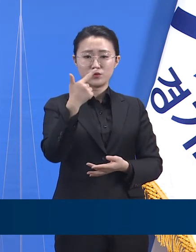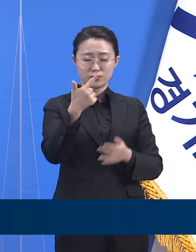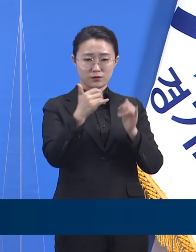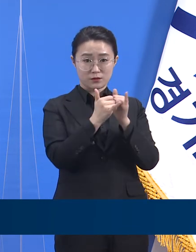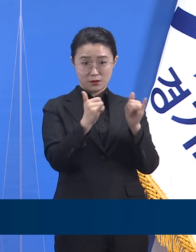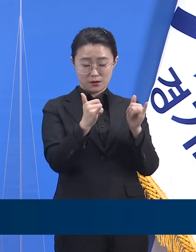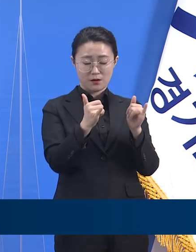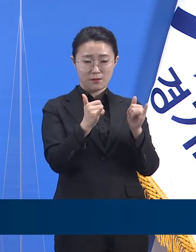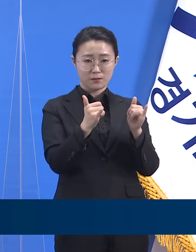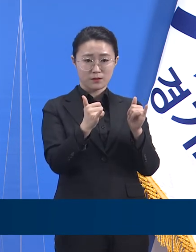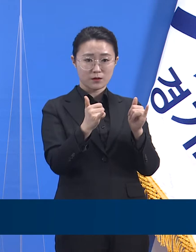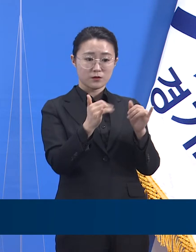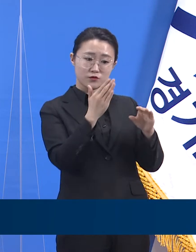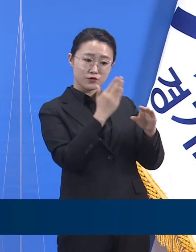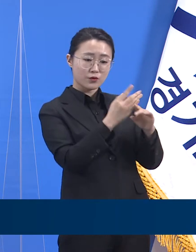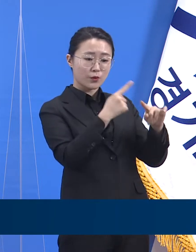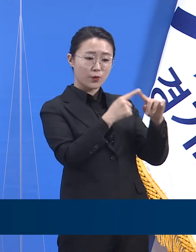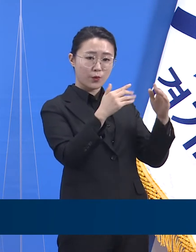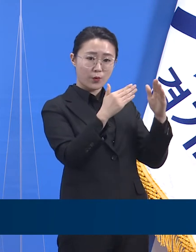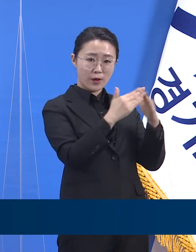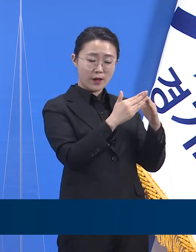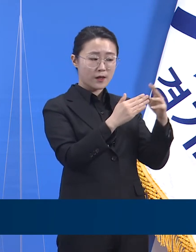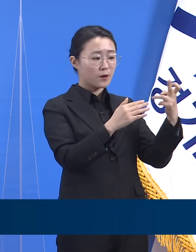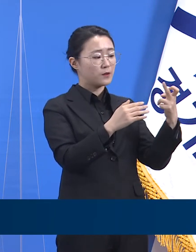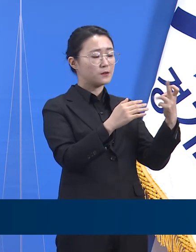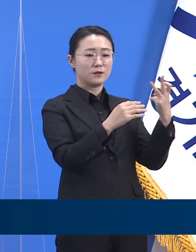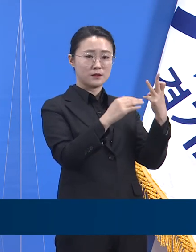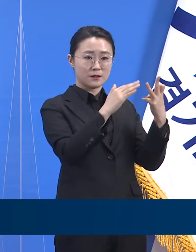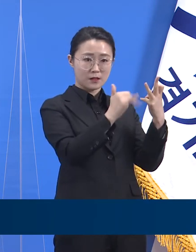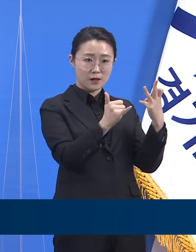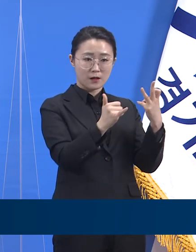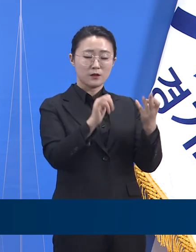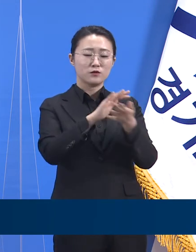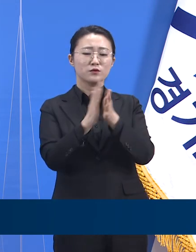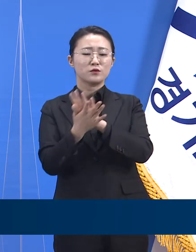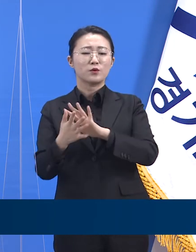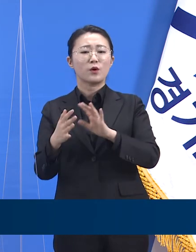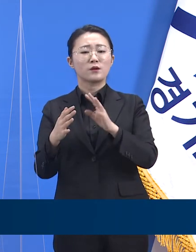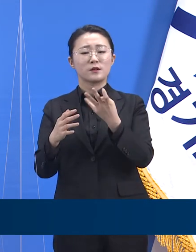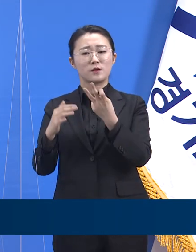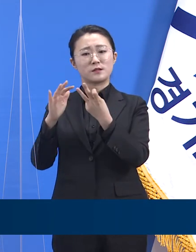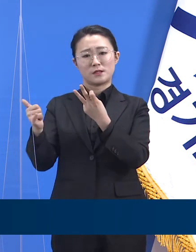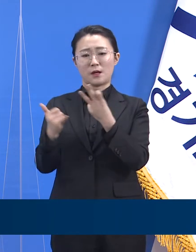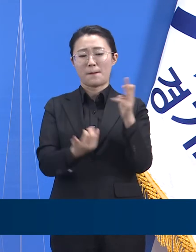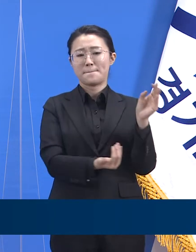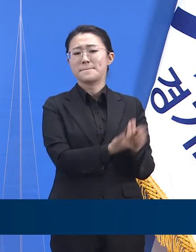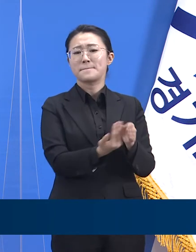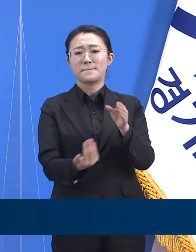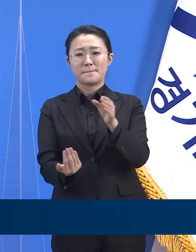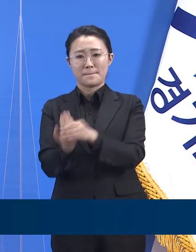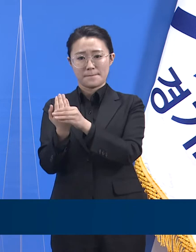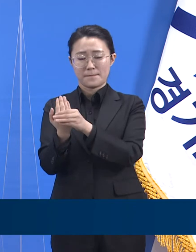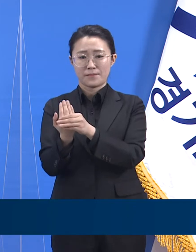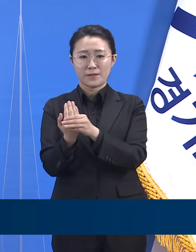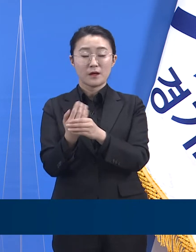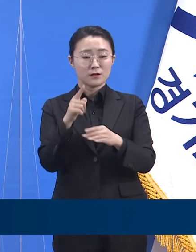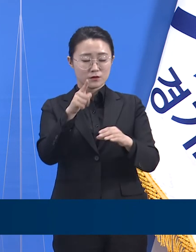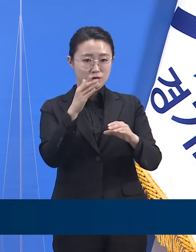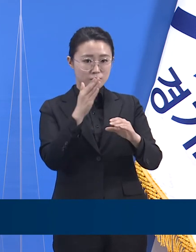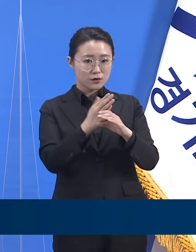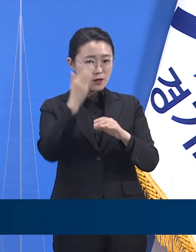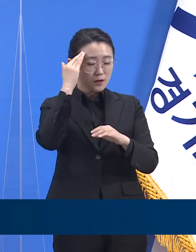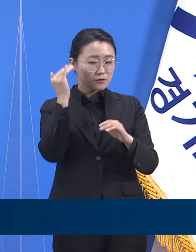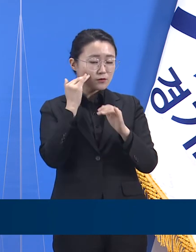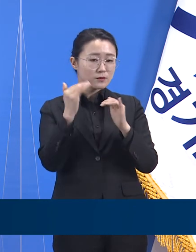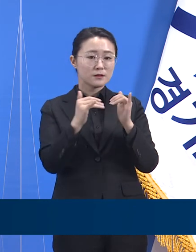관련 13명, 유치원 관련 13명입니다. 이 중 외국인이 9명이고 내국인이 17명입니다.